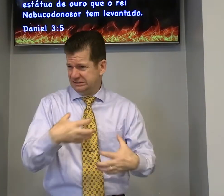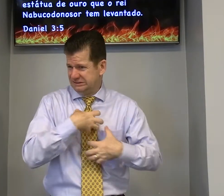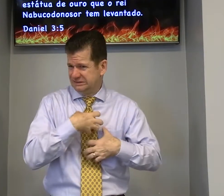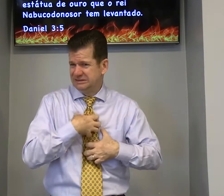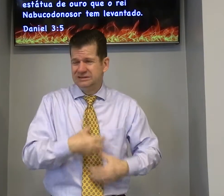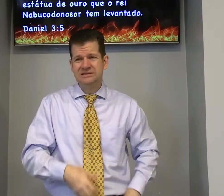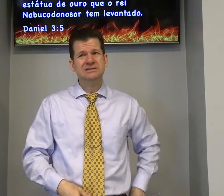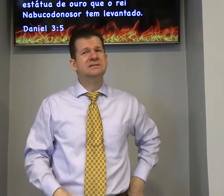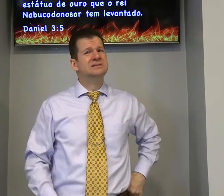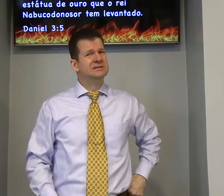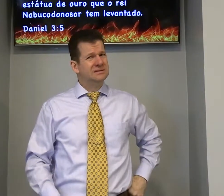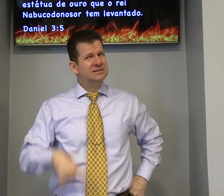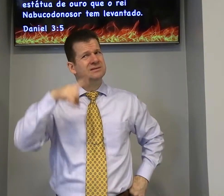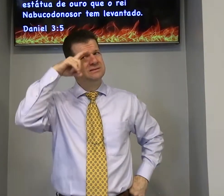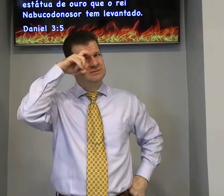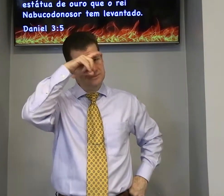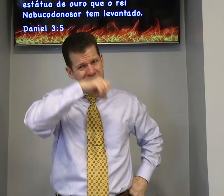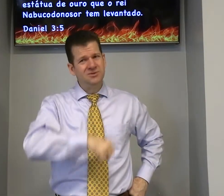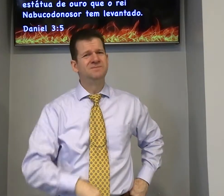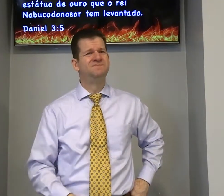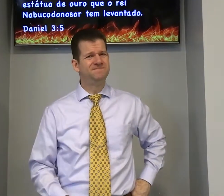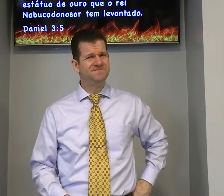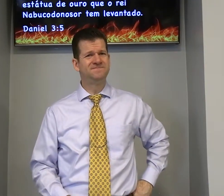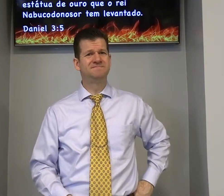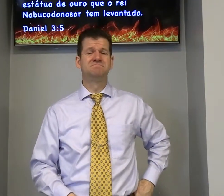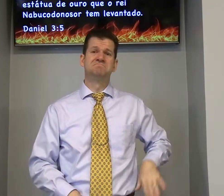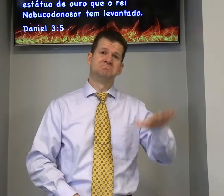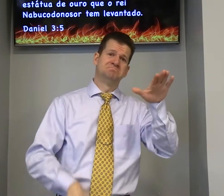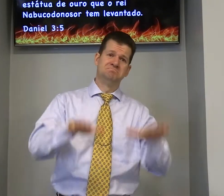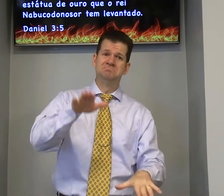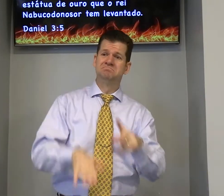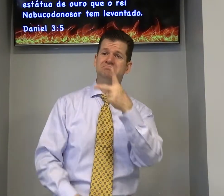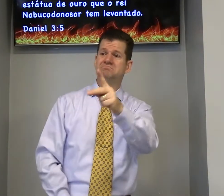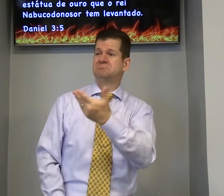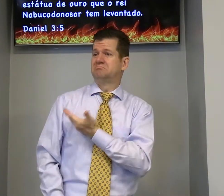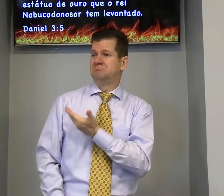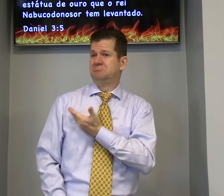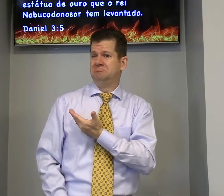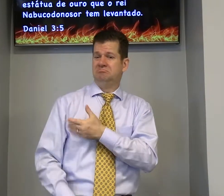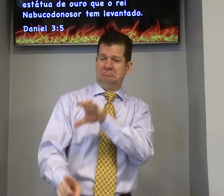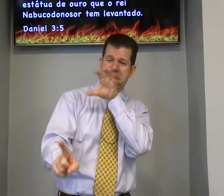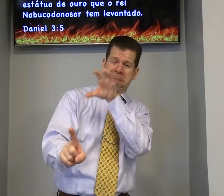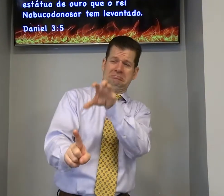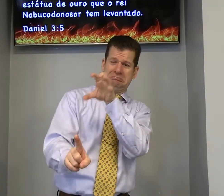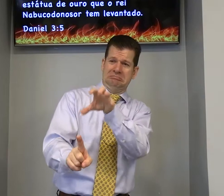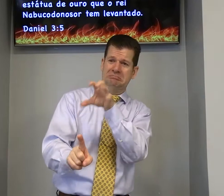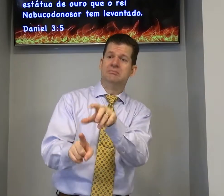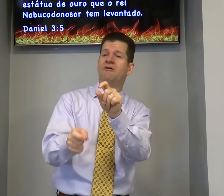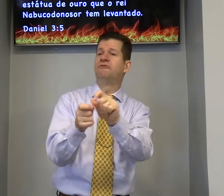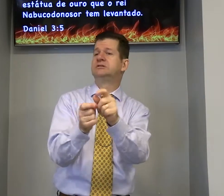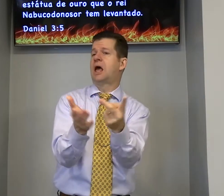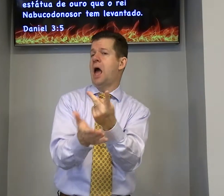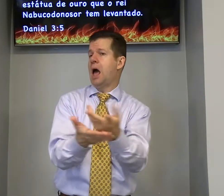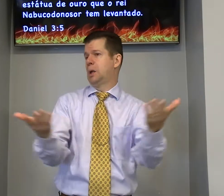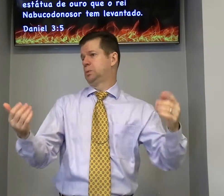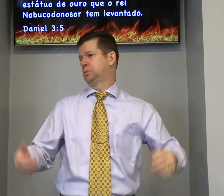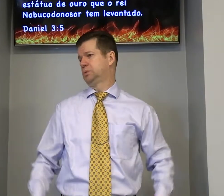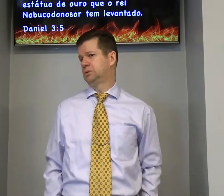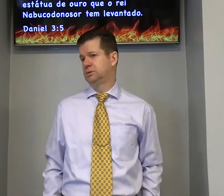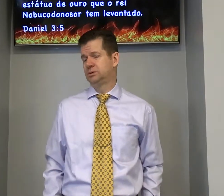dá pressão. Você já sentiu? É difícil. Às vezes sua vida tem pressão e